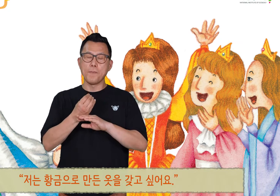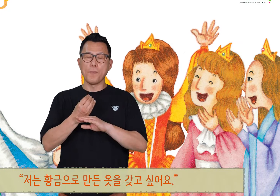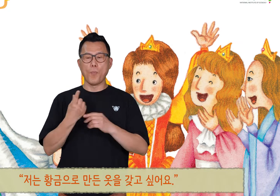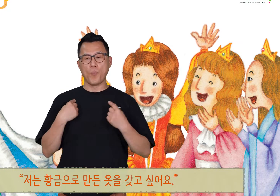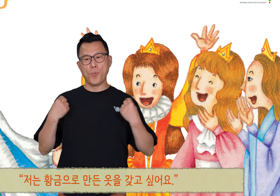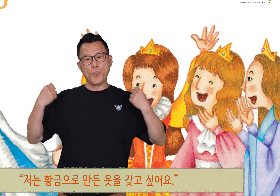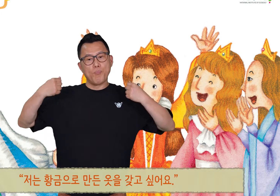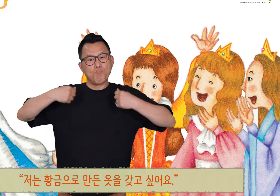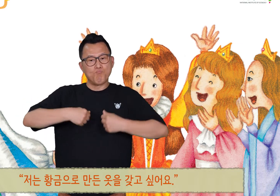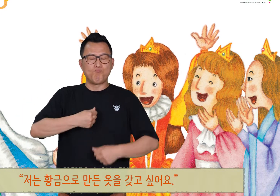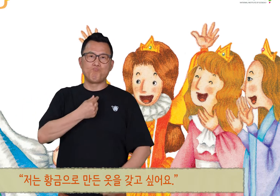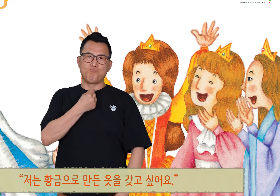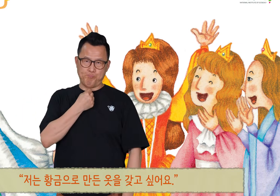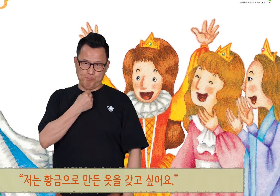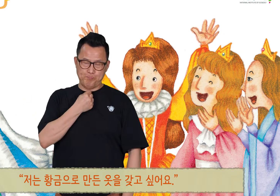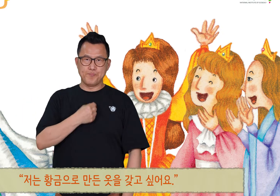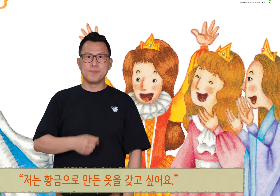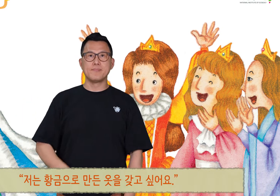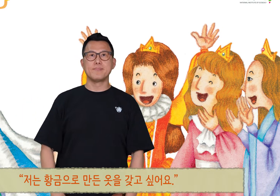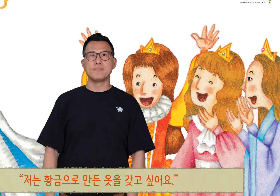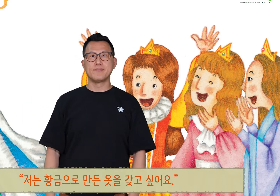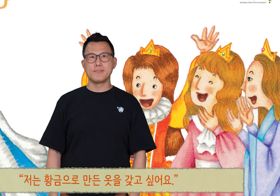옷을 갖고 싶어요.